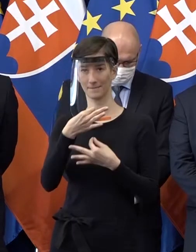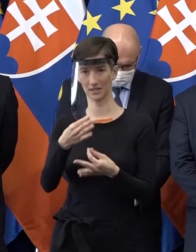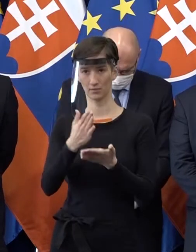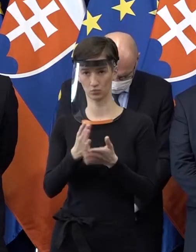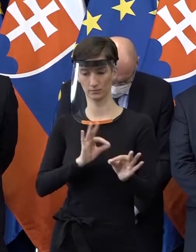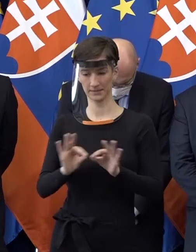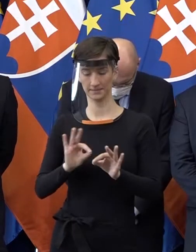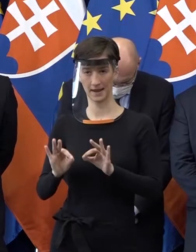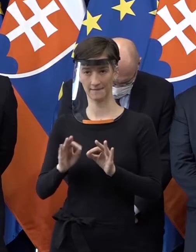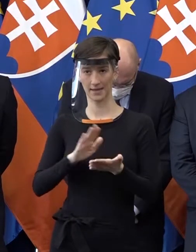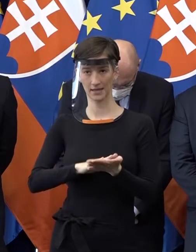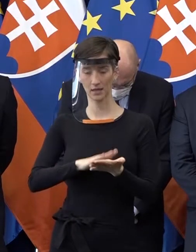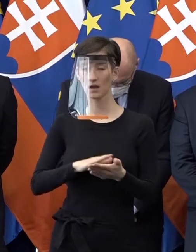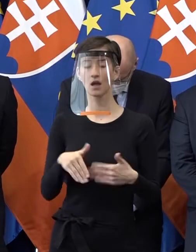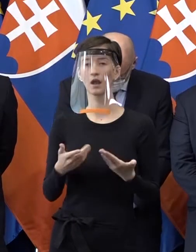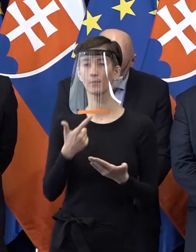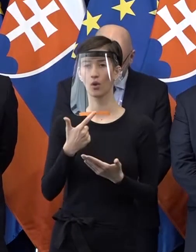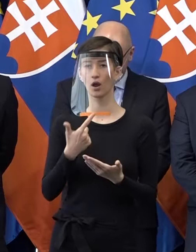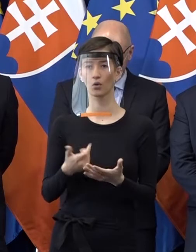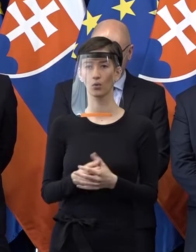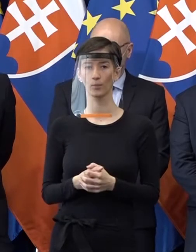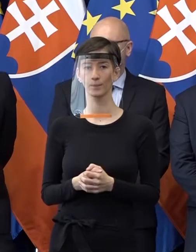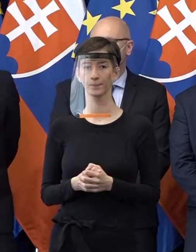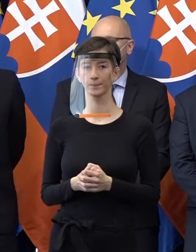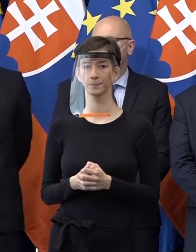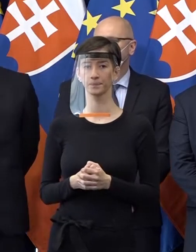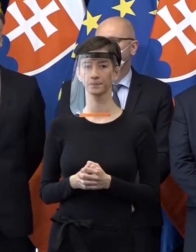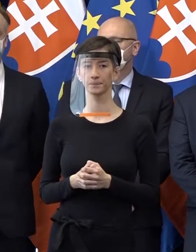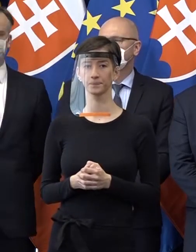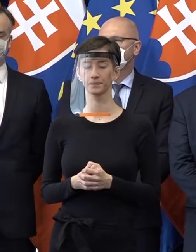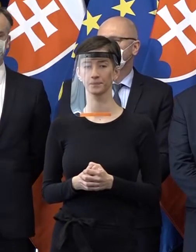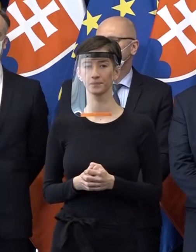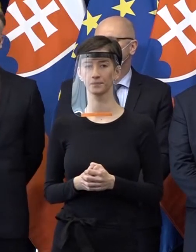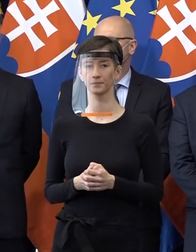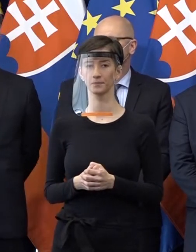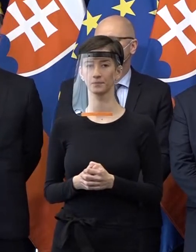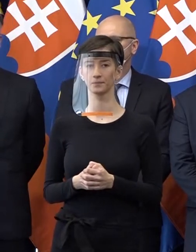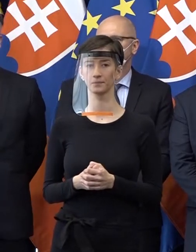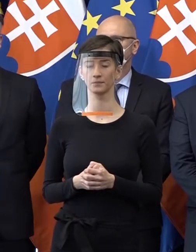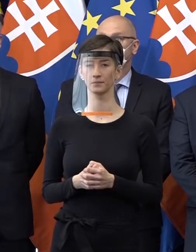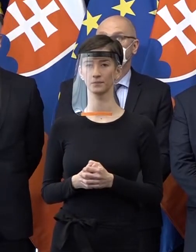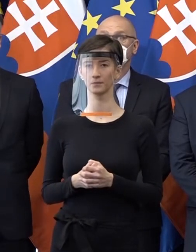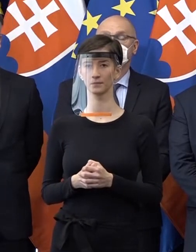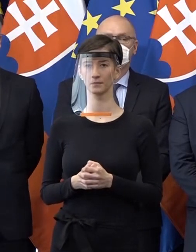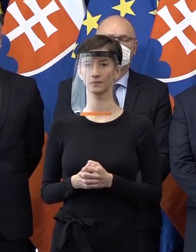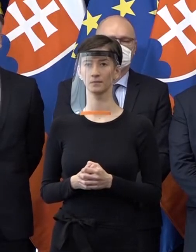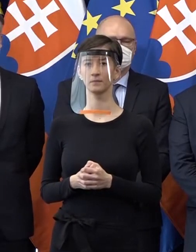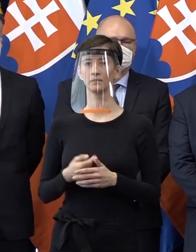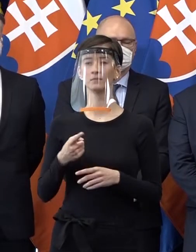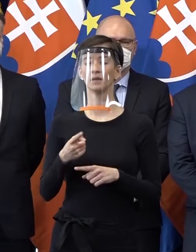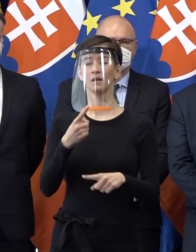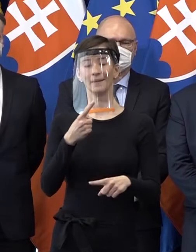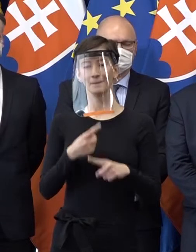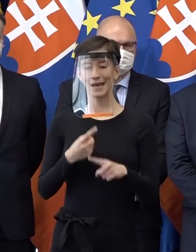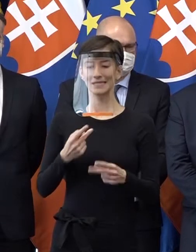vieme urobiť veľmi rýchlo, alebo ako rýchlo vieme teda byť. A či je to dosť rýchlo teda pre vás, pani podnikateľe? Konkrétne prepočty